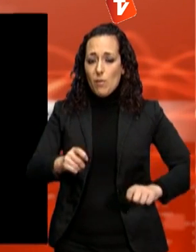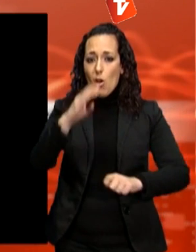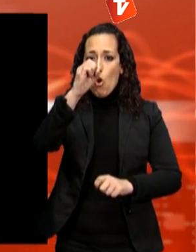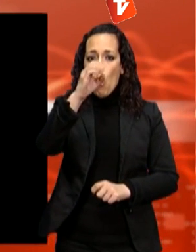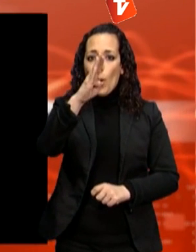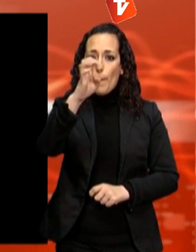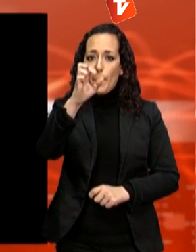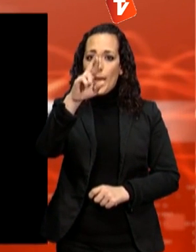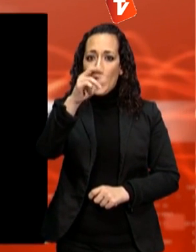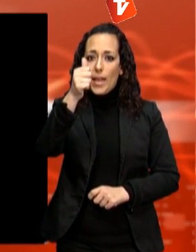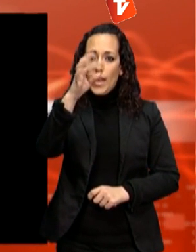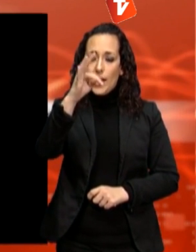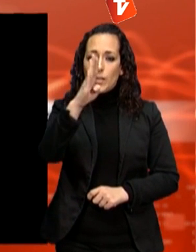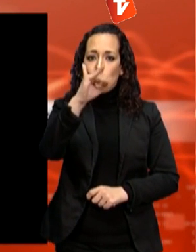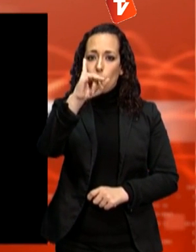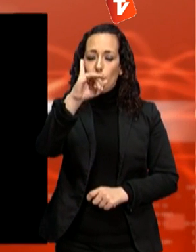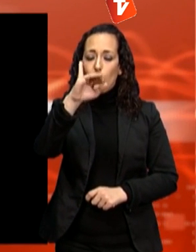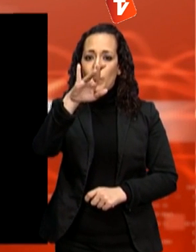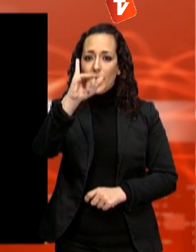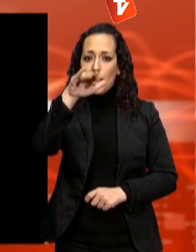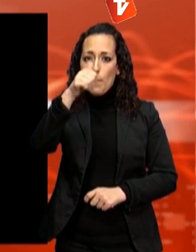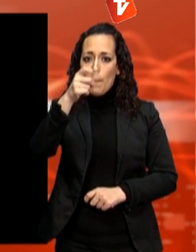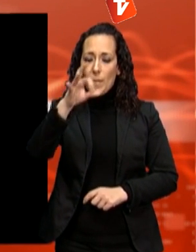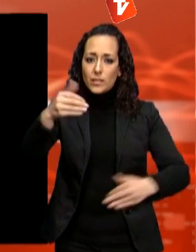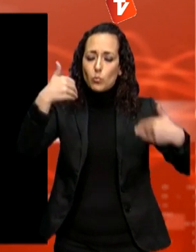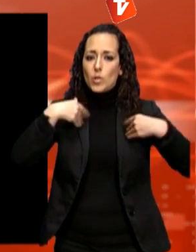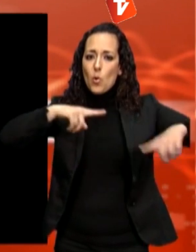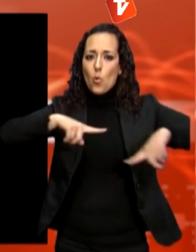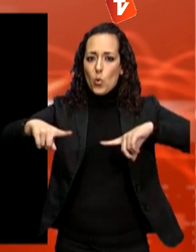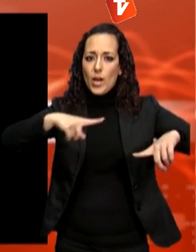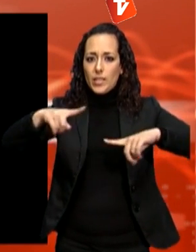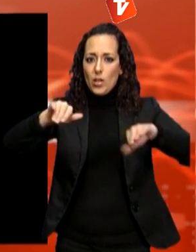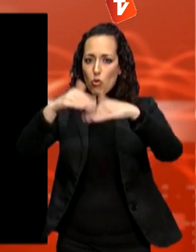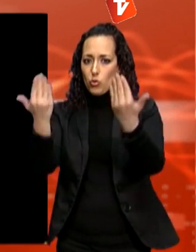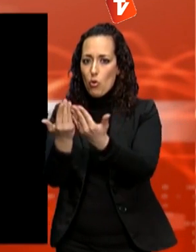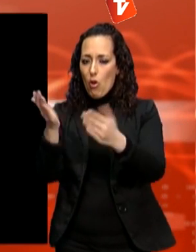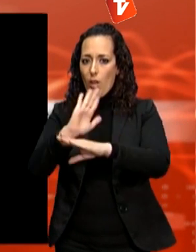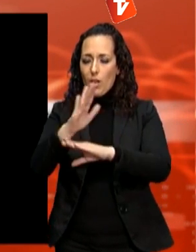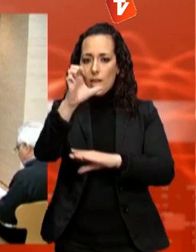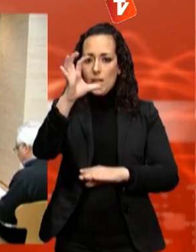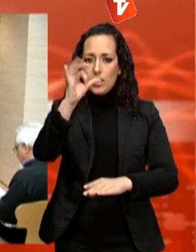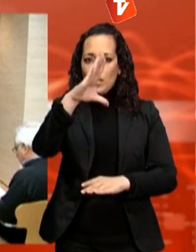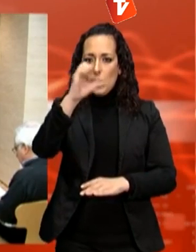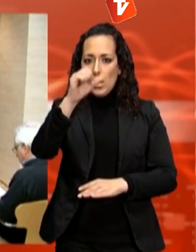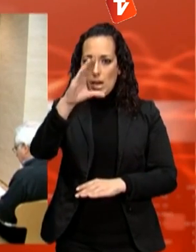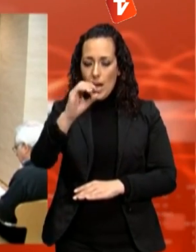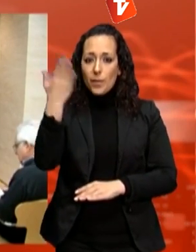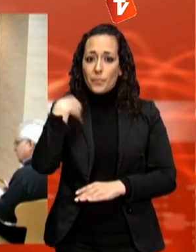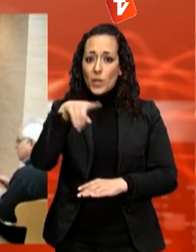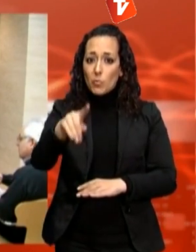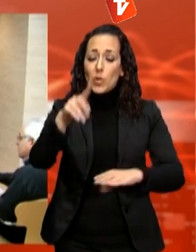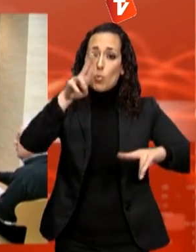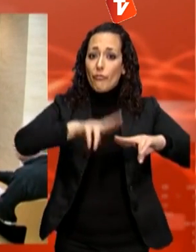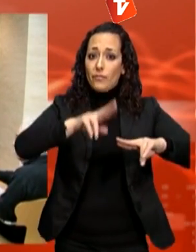'eslògan d'aquest any és Lluita per donar el salt, en referència al pas del curt al llarg en el món del cinema. El certamen segueix una estructura